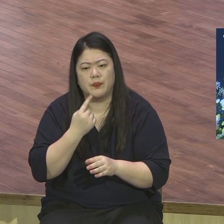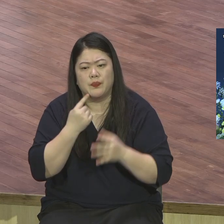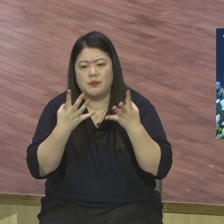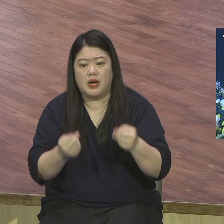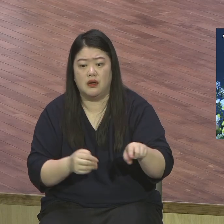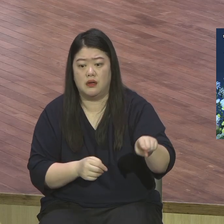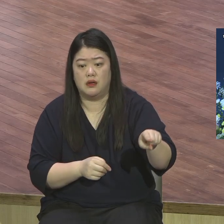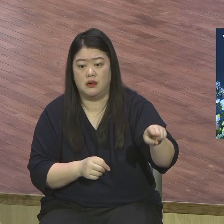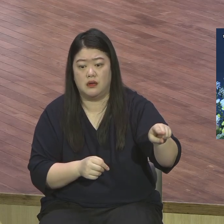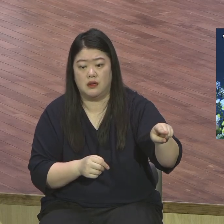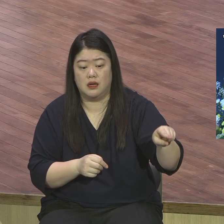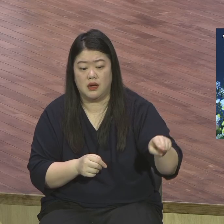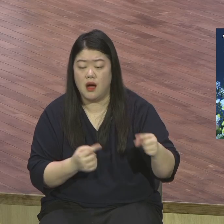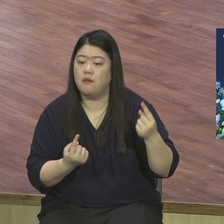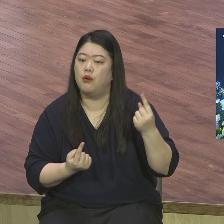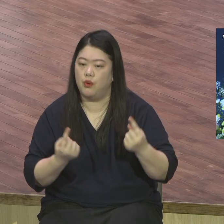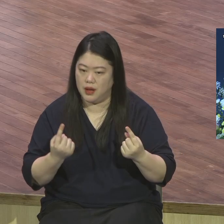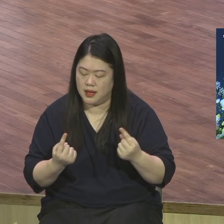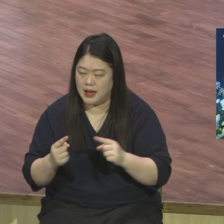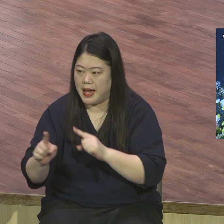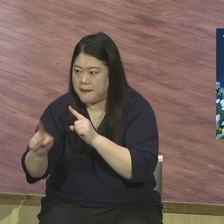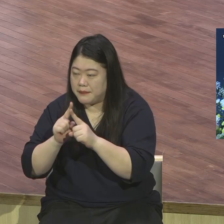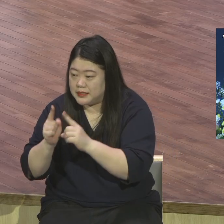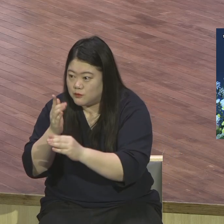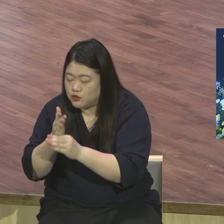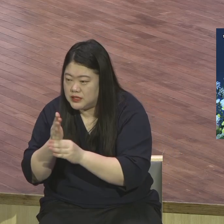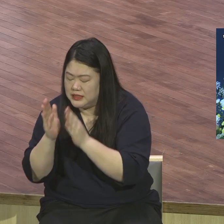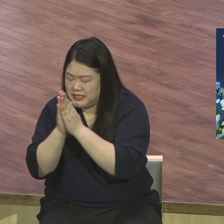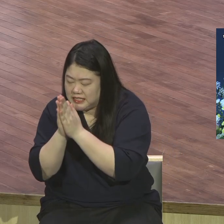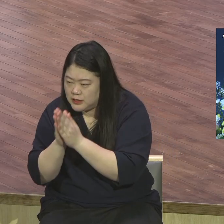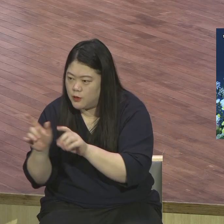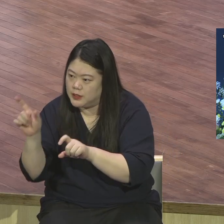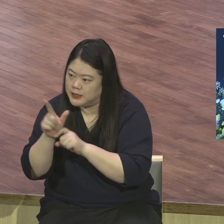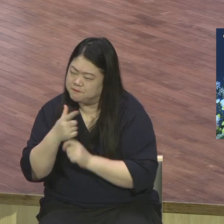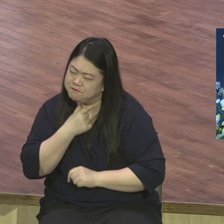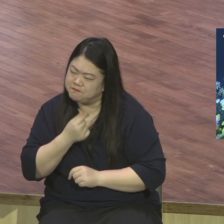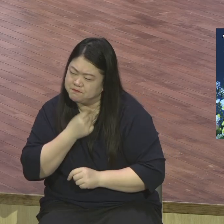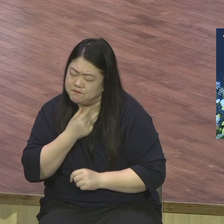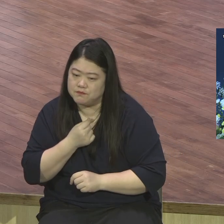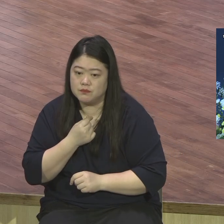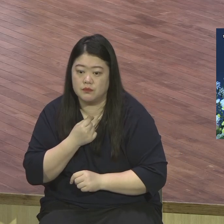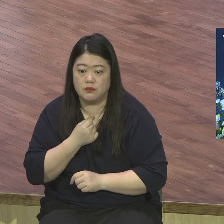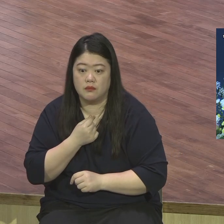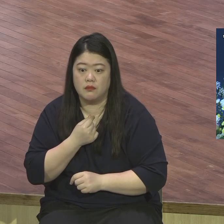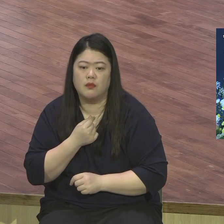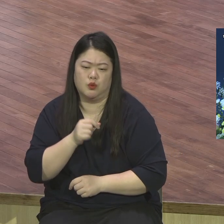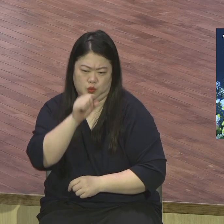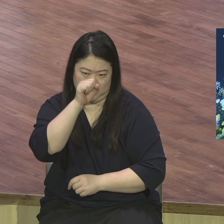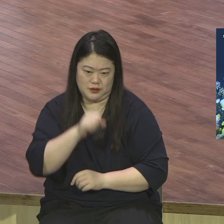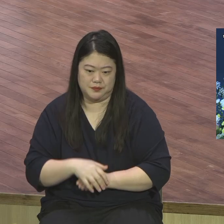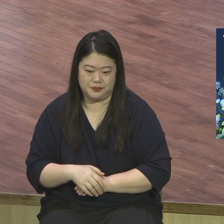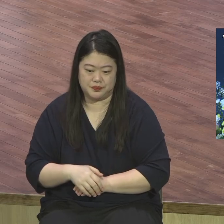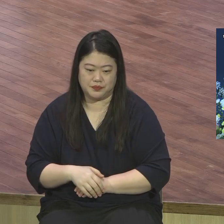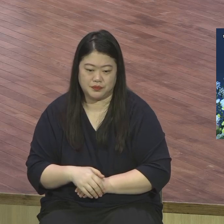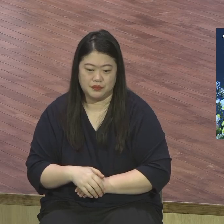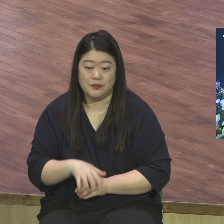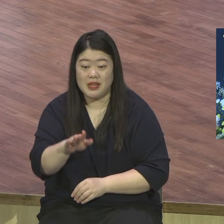그런데 이렇게 예틀을 깨고 새틀을 갖춘다 참 말처럼 쉽지 않습니다